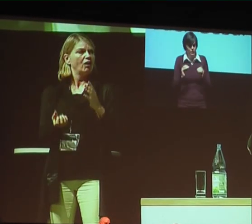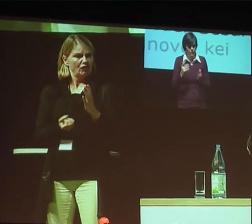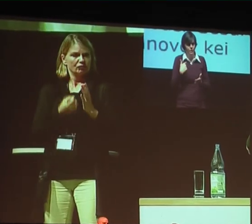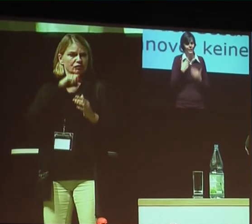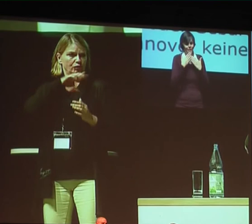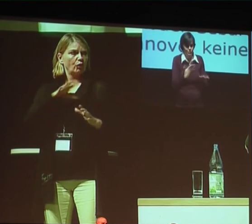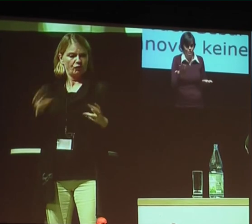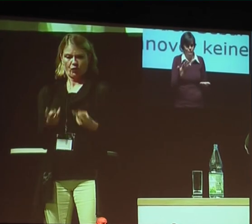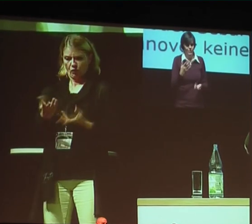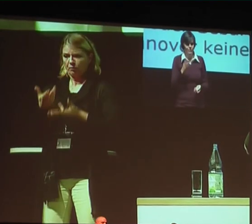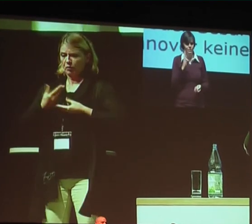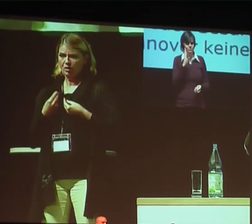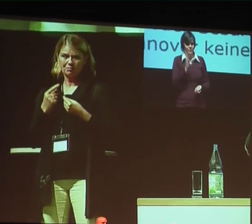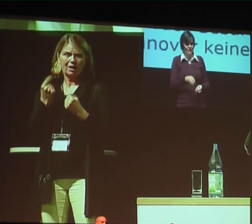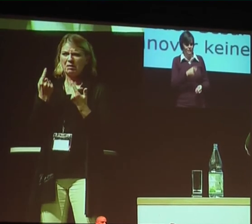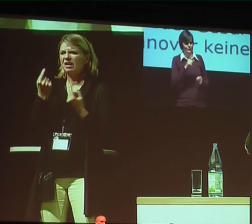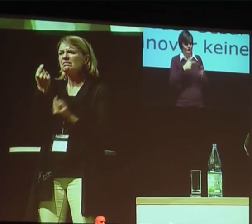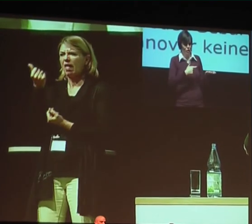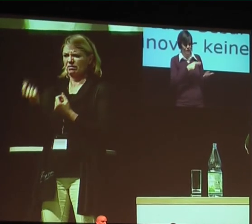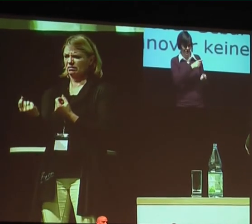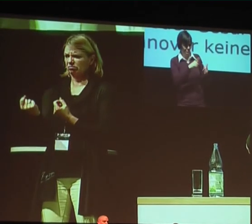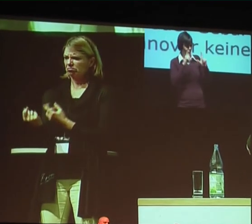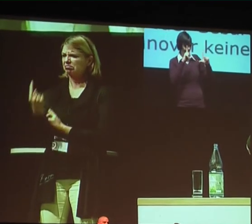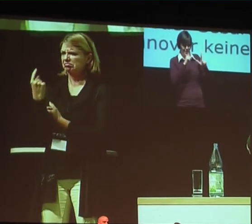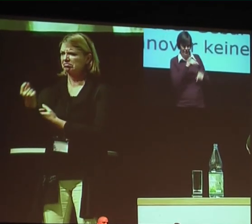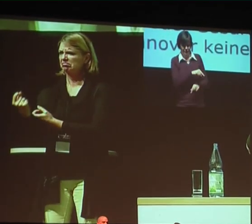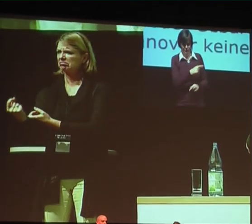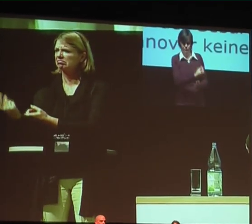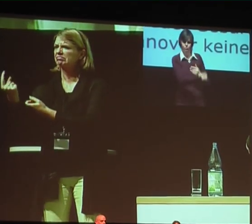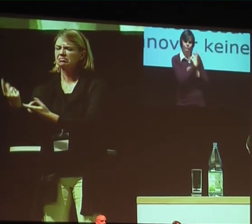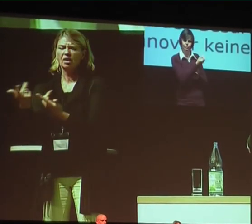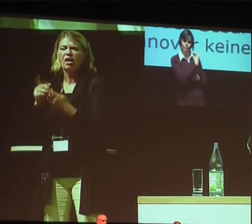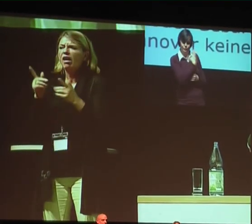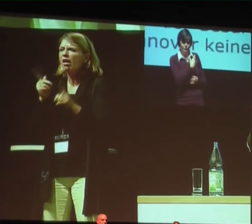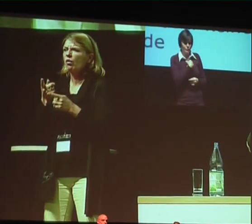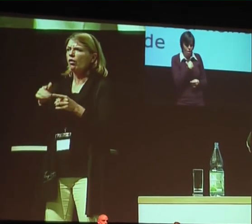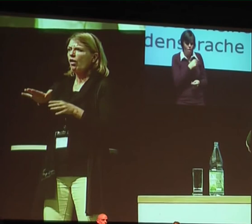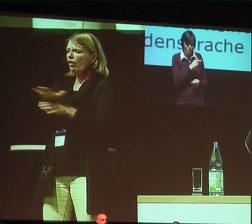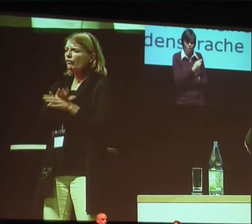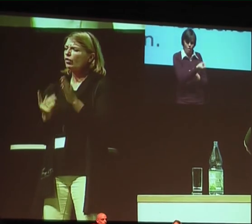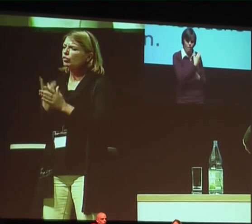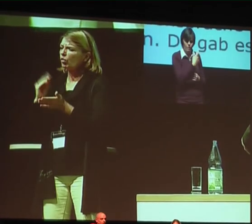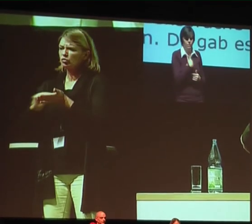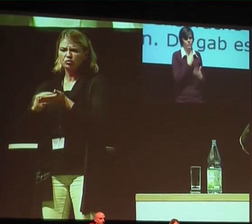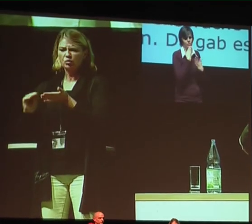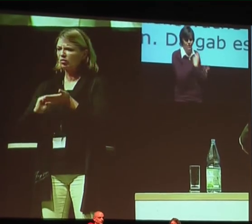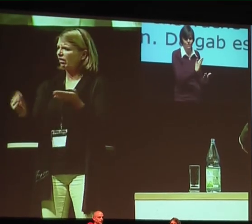sehr selten statt. Und auch an der Volkshochschule gab es nicht wirklich DGS-Kurse, die von kompetenten Dozenten